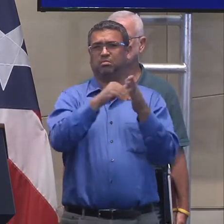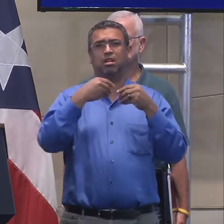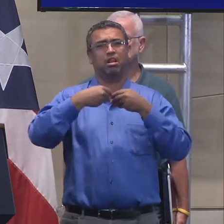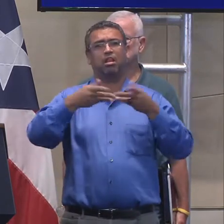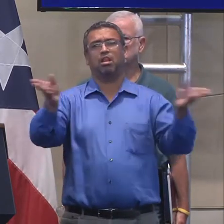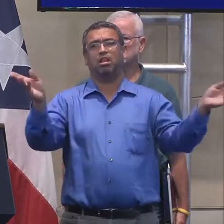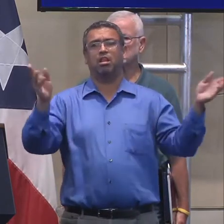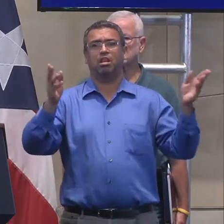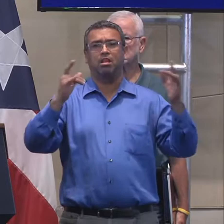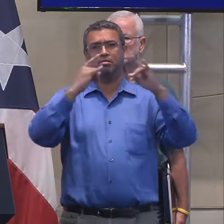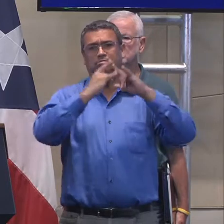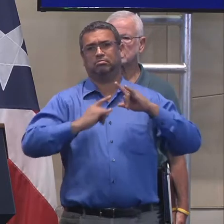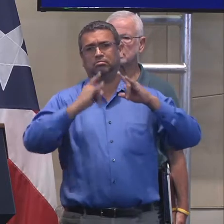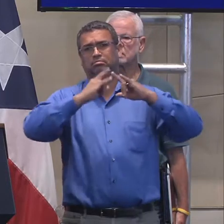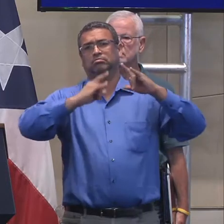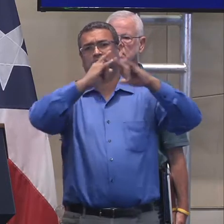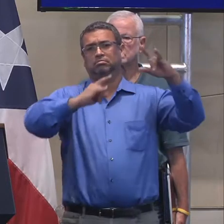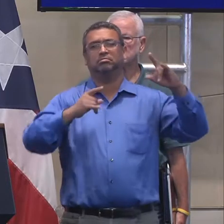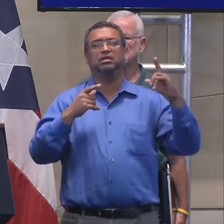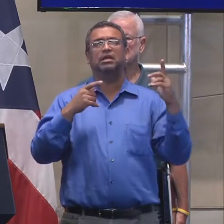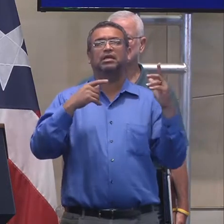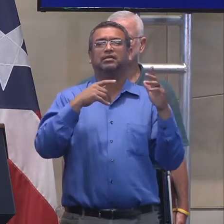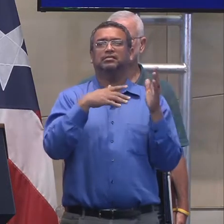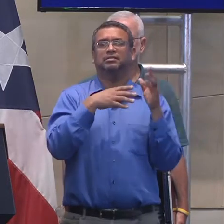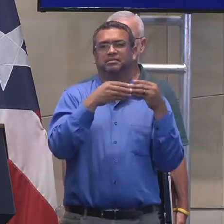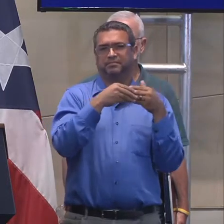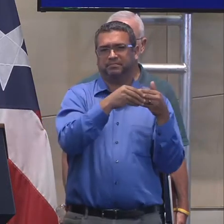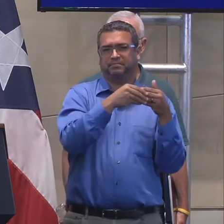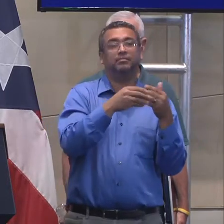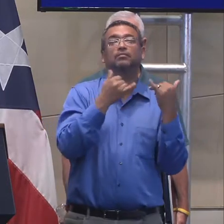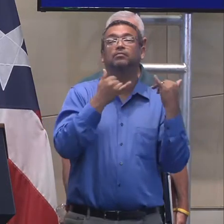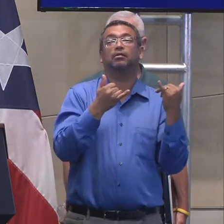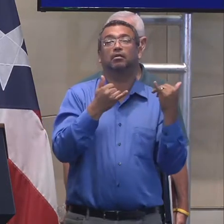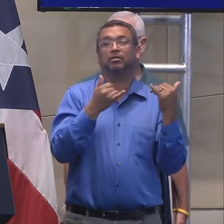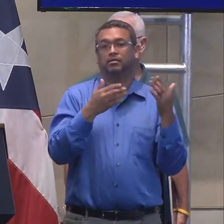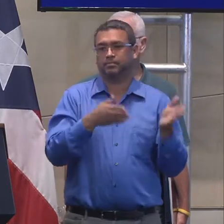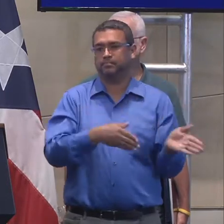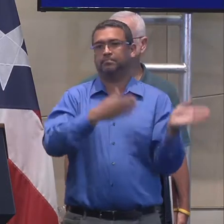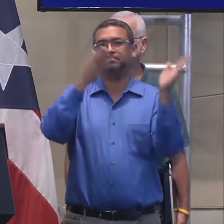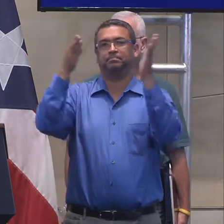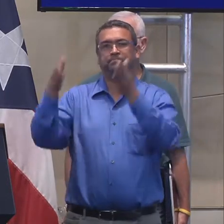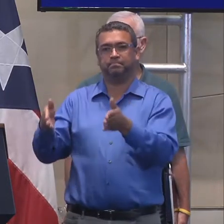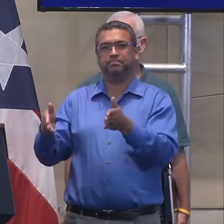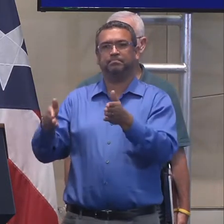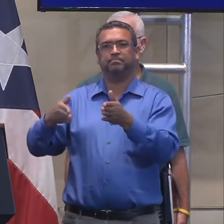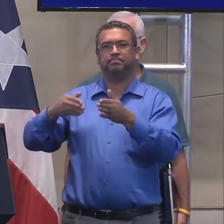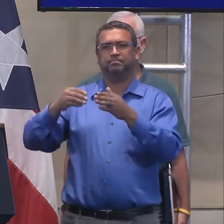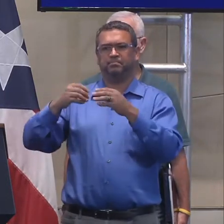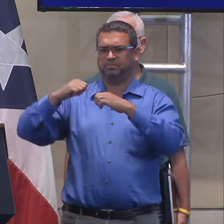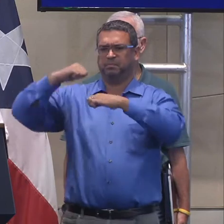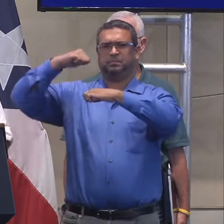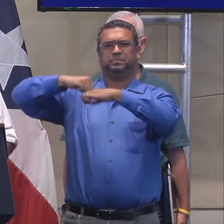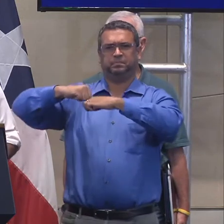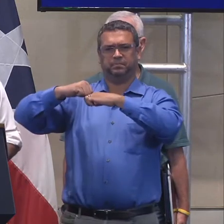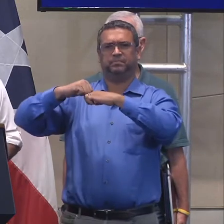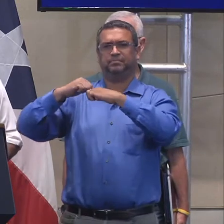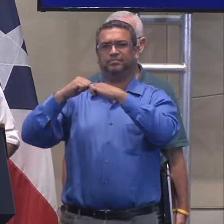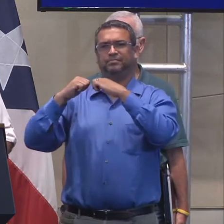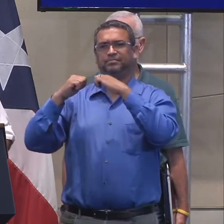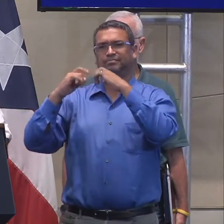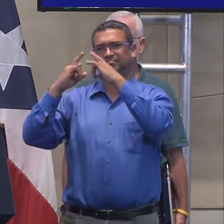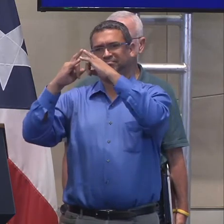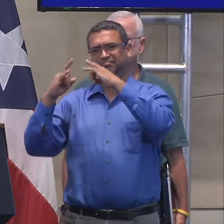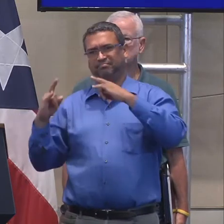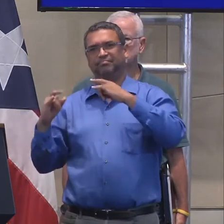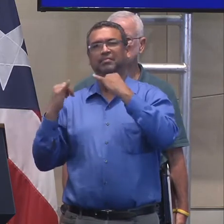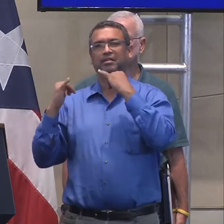de los más sencillos. Ahora comienza el esfuerzo de lo que se llaman los blue tarps, que son más robustos para